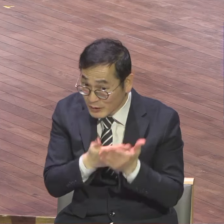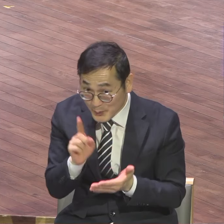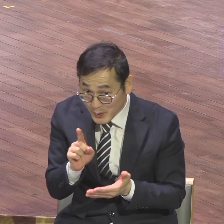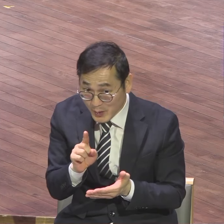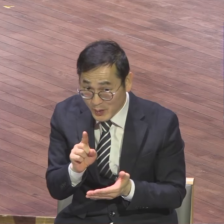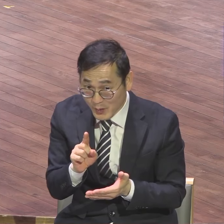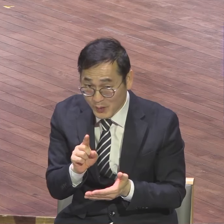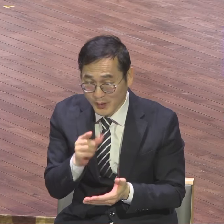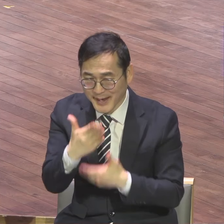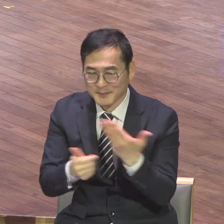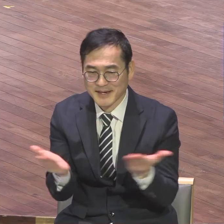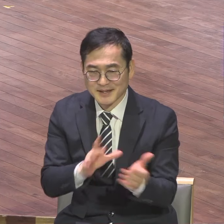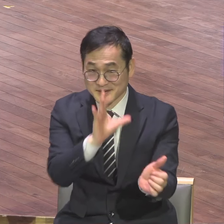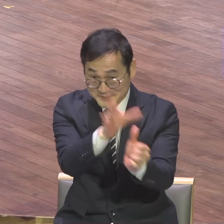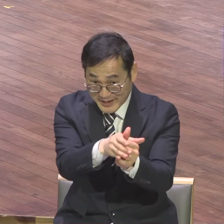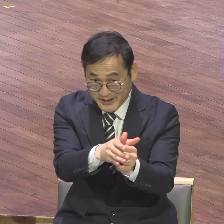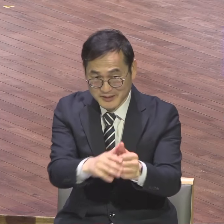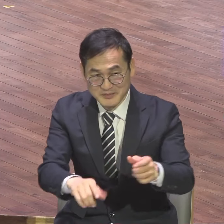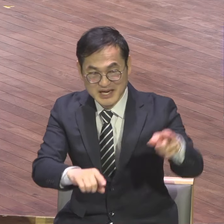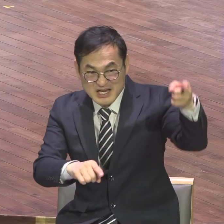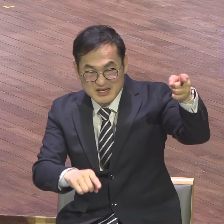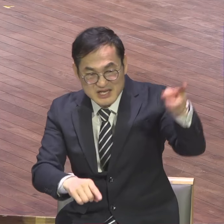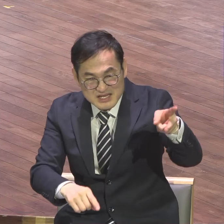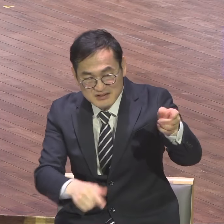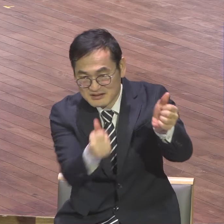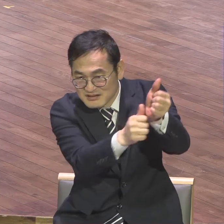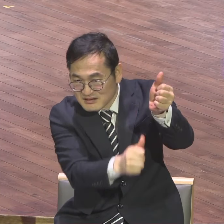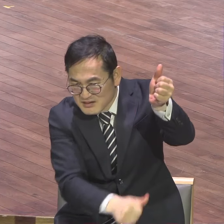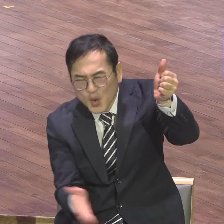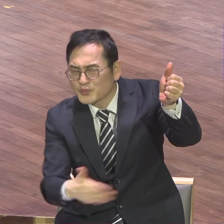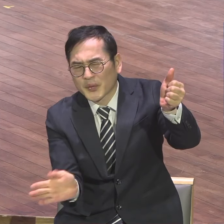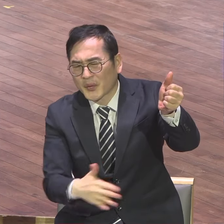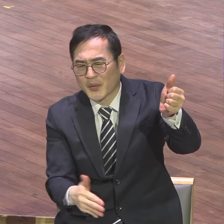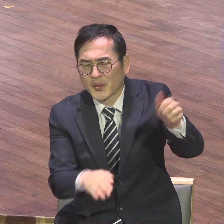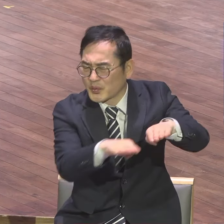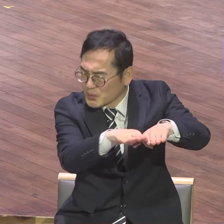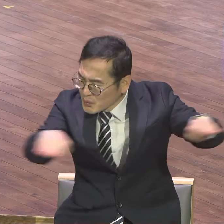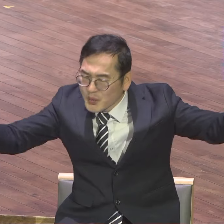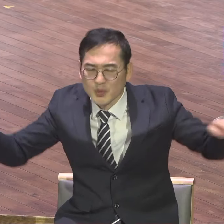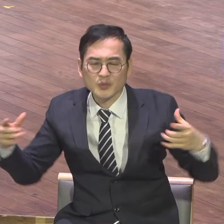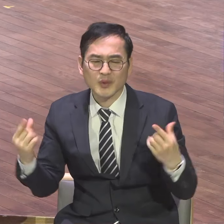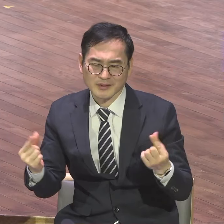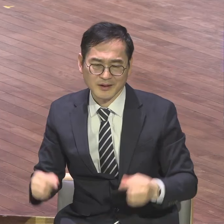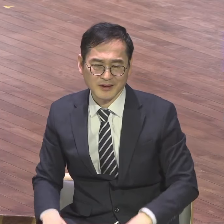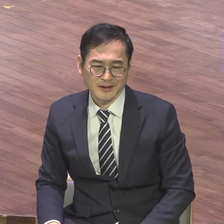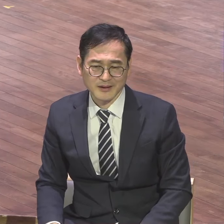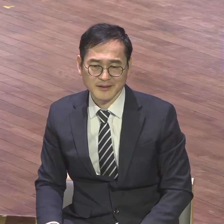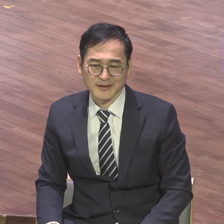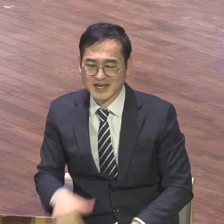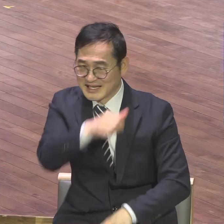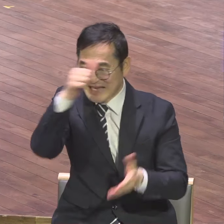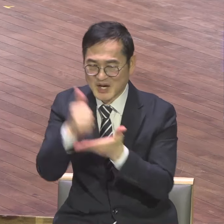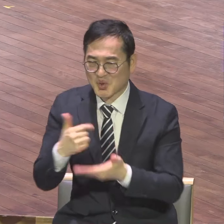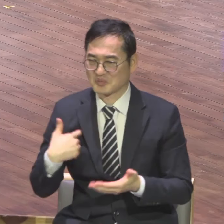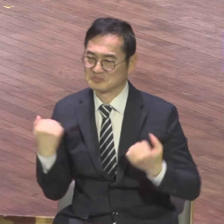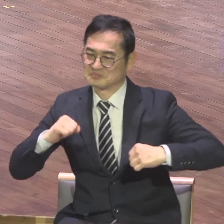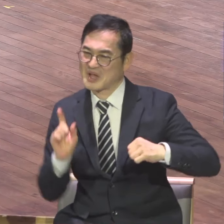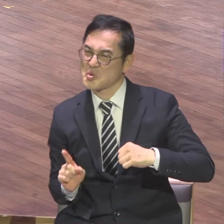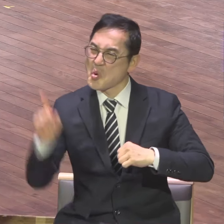직분에는 서열이 없어요 무슨 하나님이 직분에는 서열이 있습니까 여러분 스스로가 맞는 거지